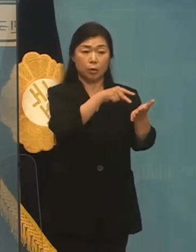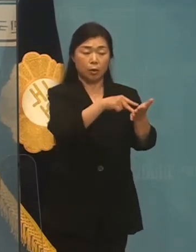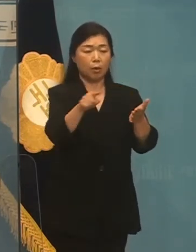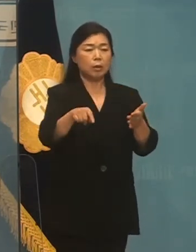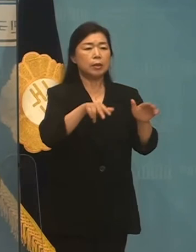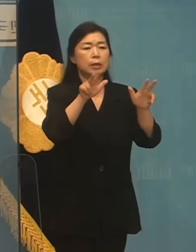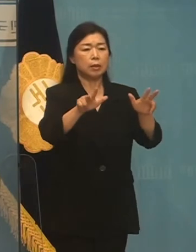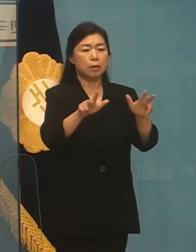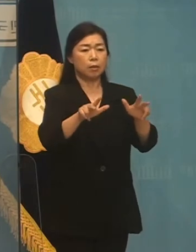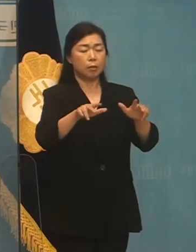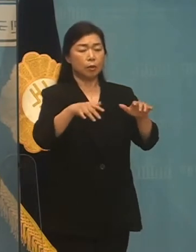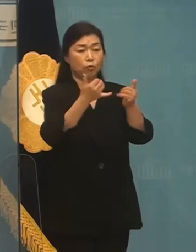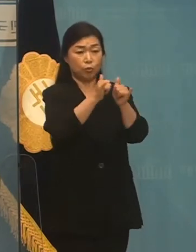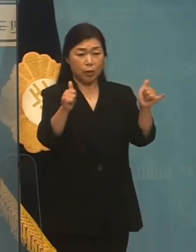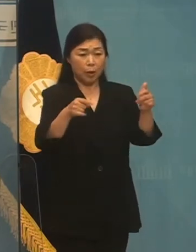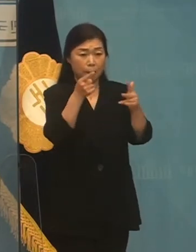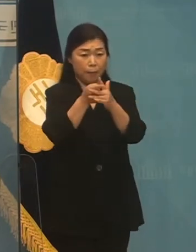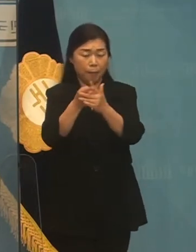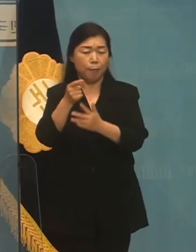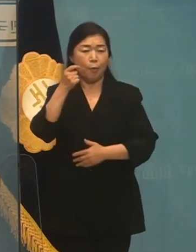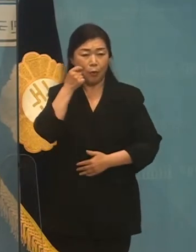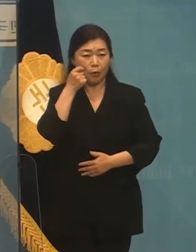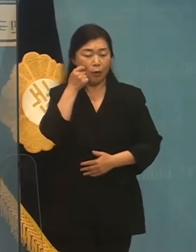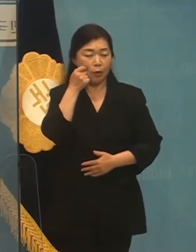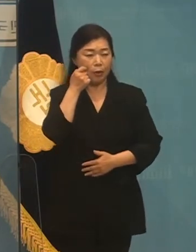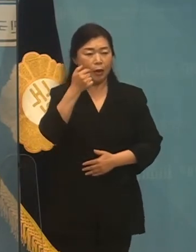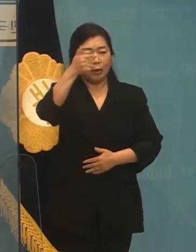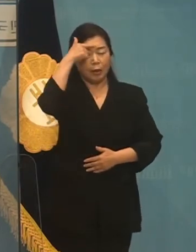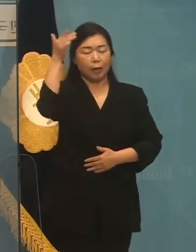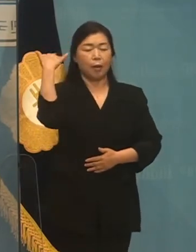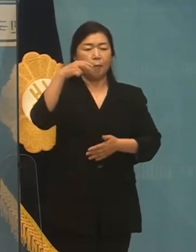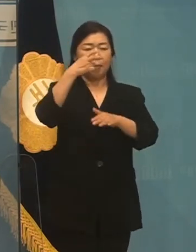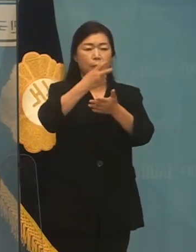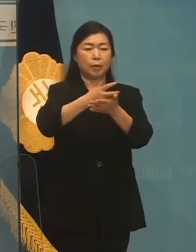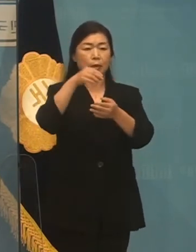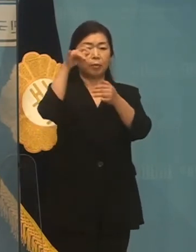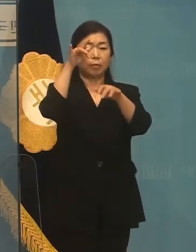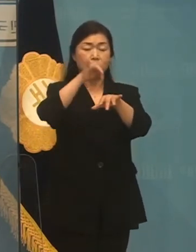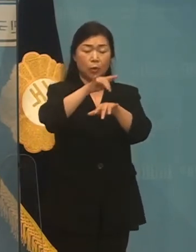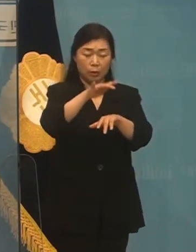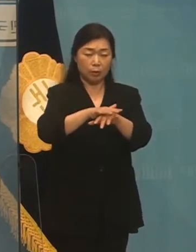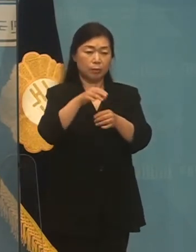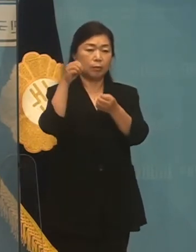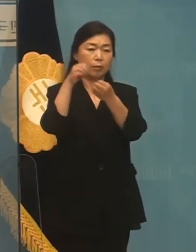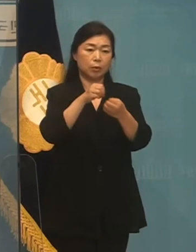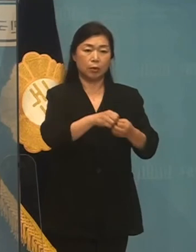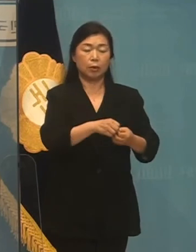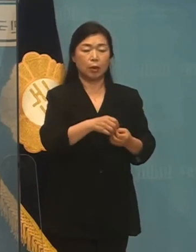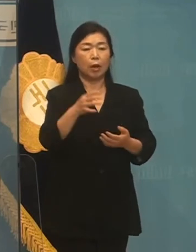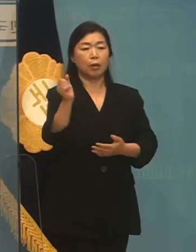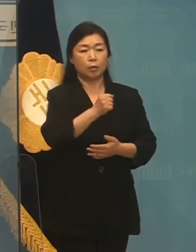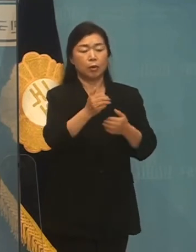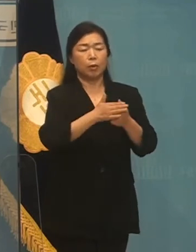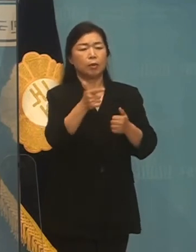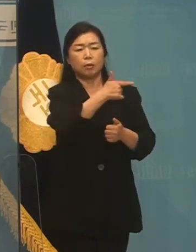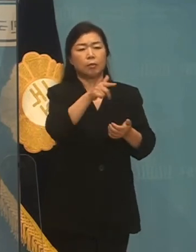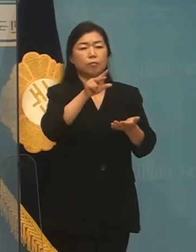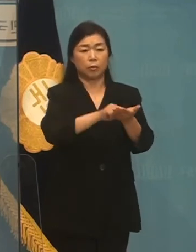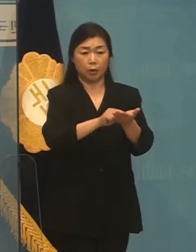줄 모르는 구태의 정치의 대가를 톡톡히 치르게 될 것입니다. 부디